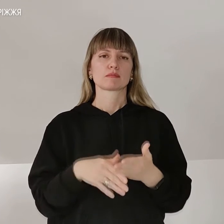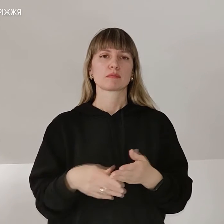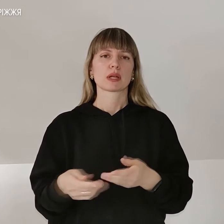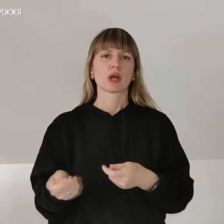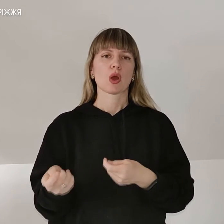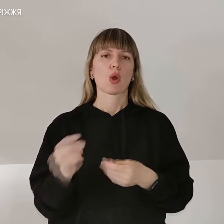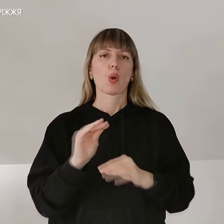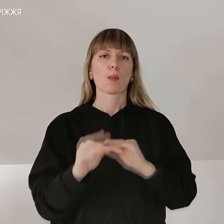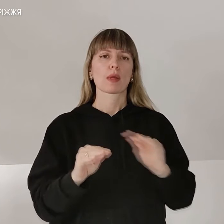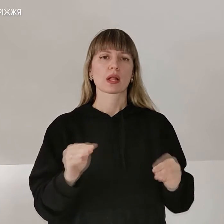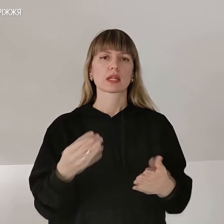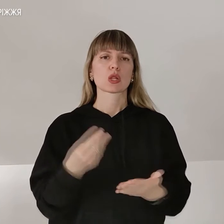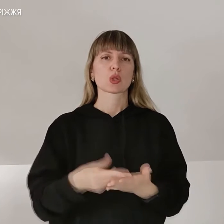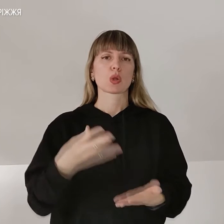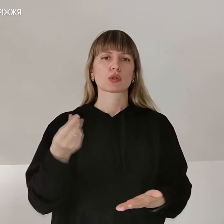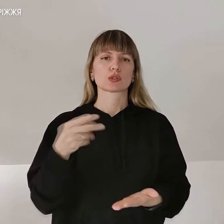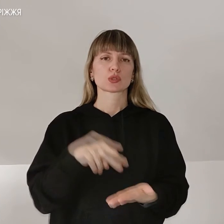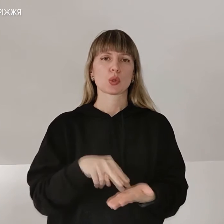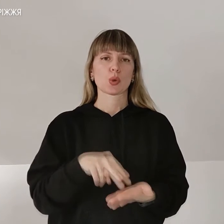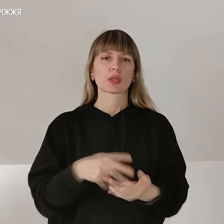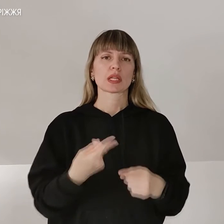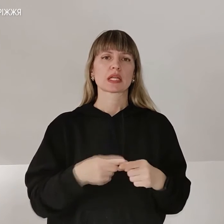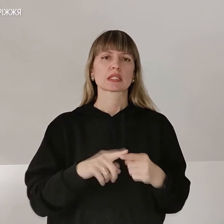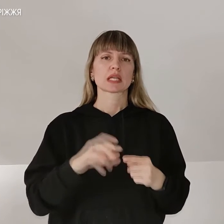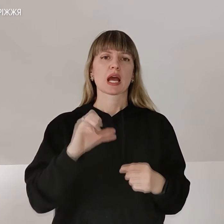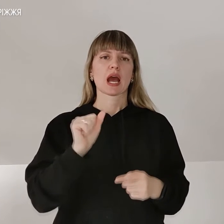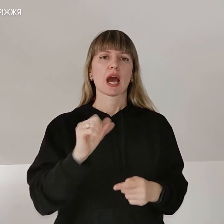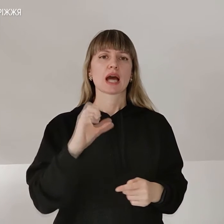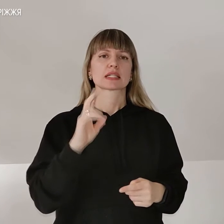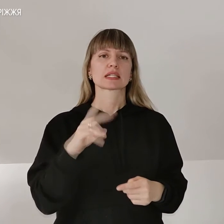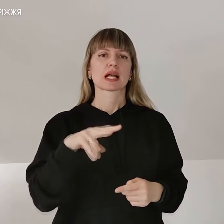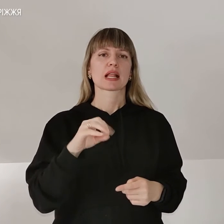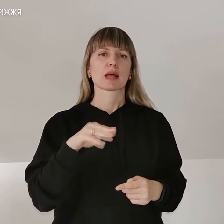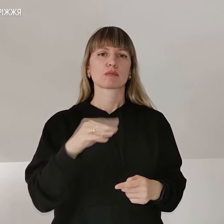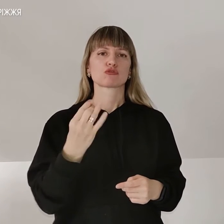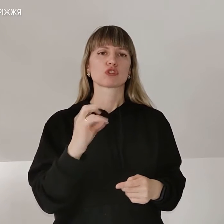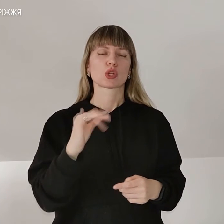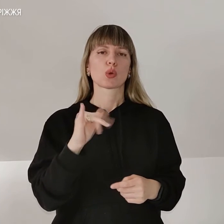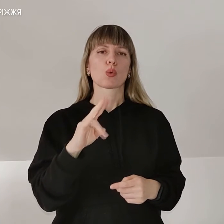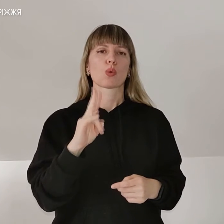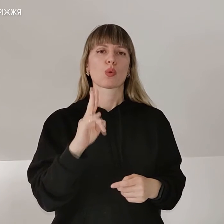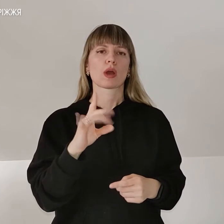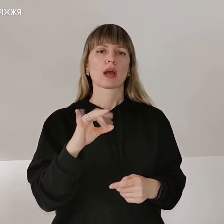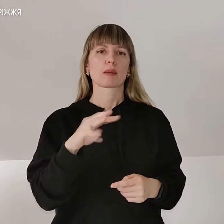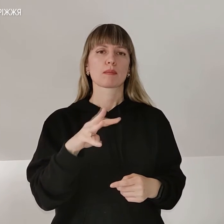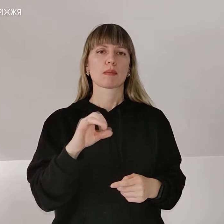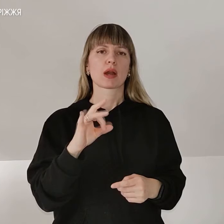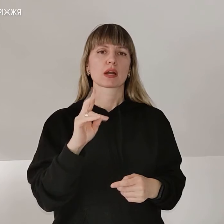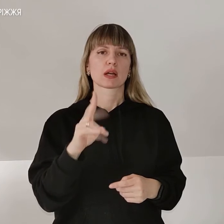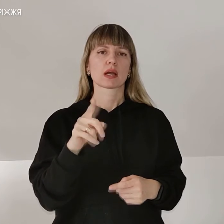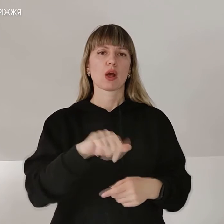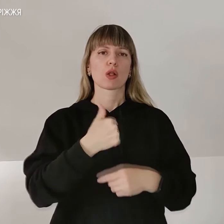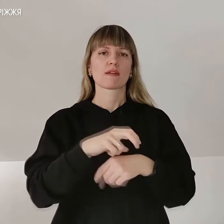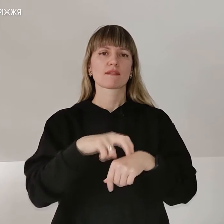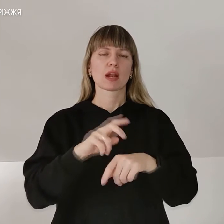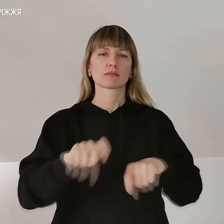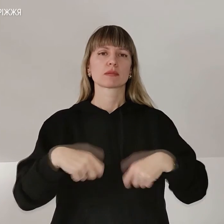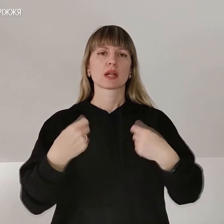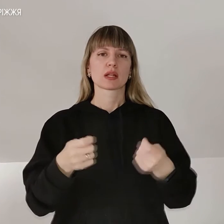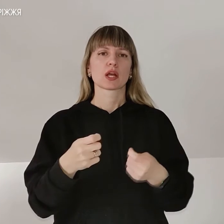обладнання дороговартісного. Це Асклепшен клінік Укермарк. Її головний лікар переймався передачою апаратів штучної